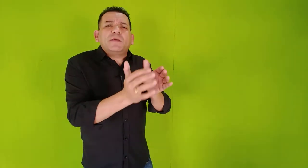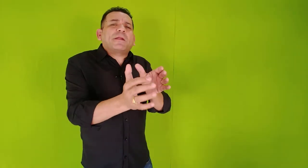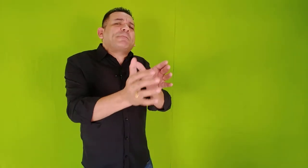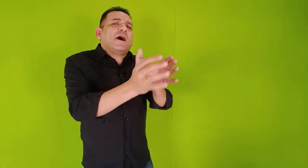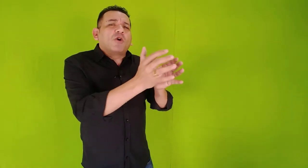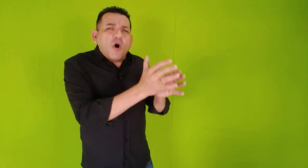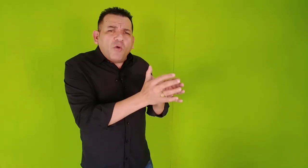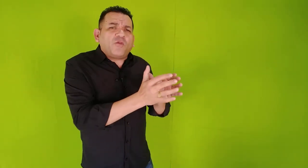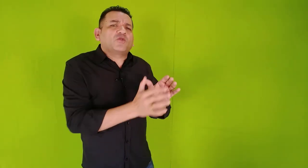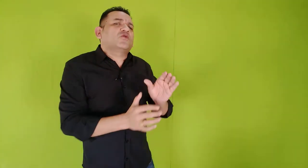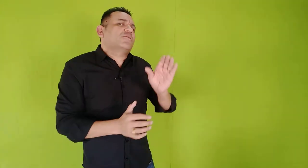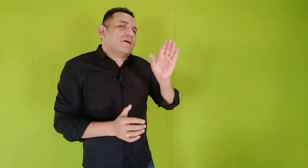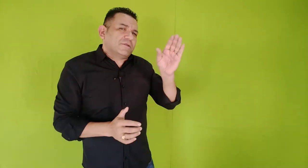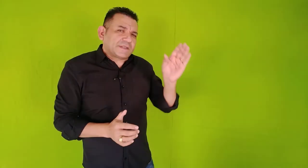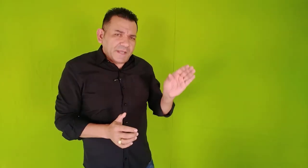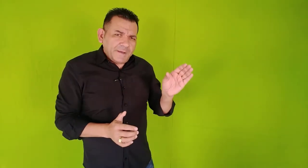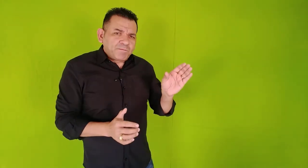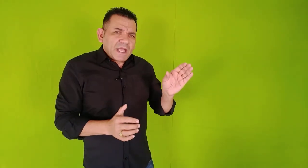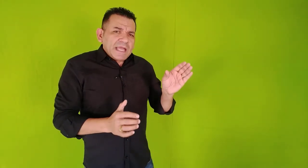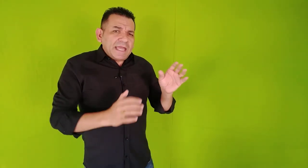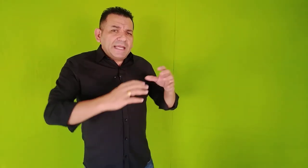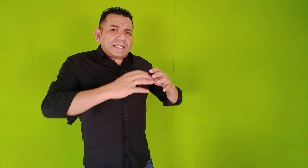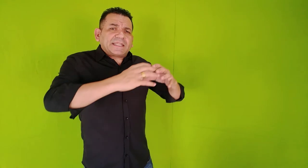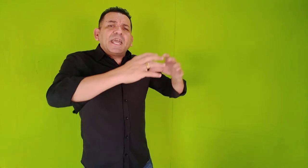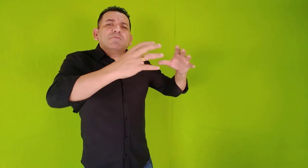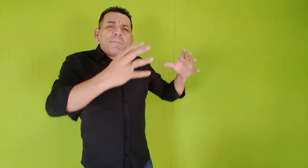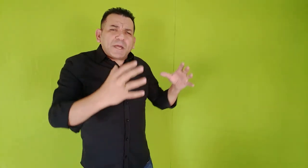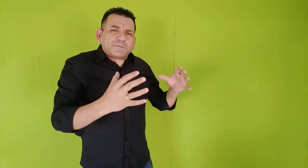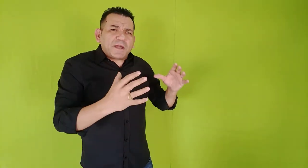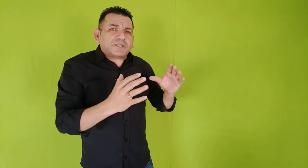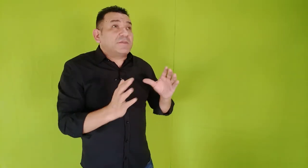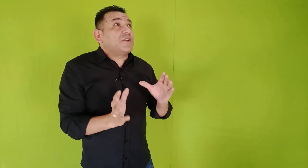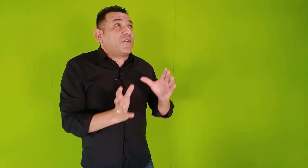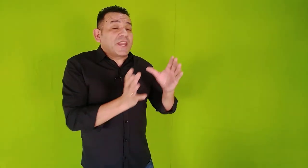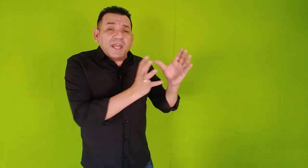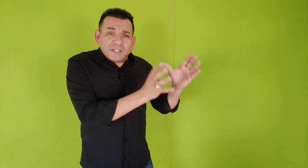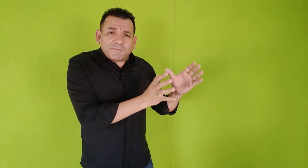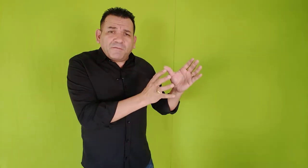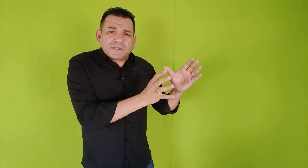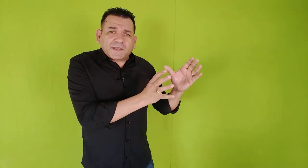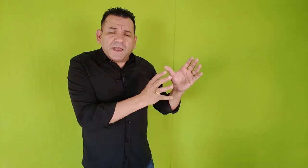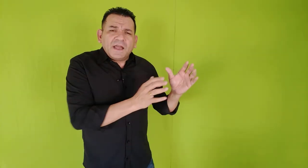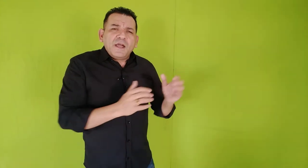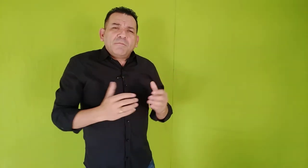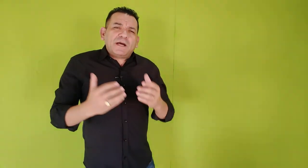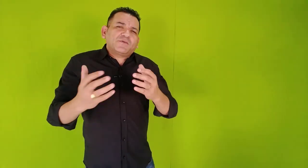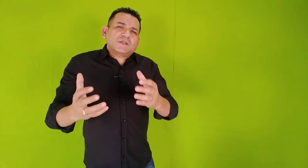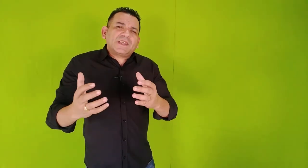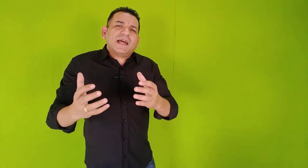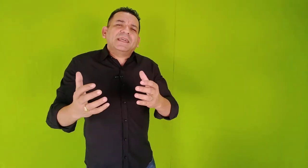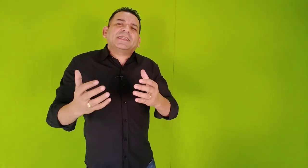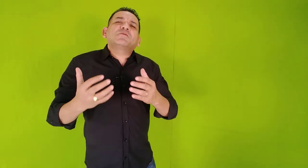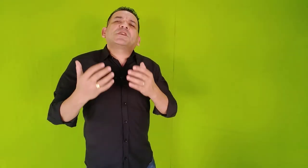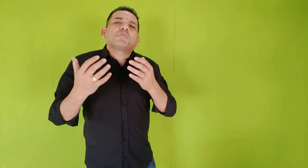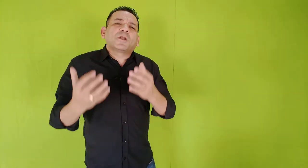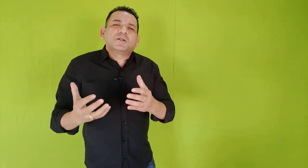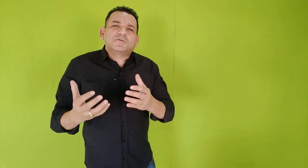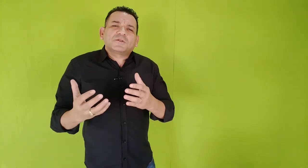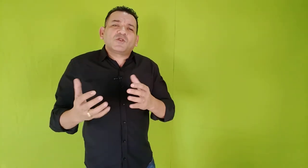Ele preparou o futuro para você, Ele tem uma perspectiva diferente para você, mas você aí tem o seu plano, sua